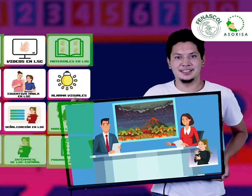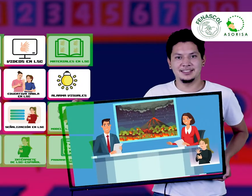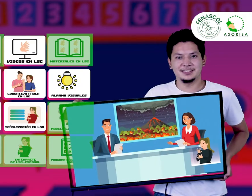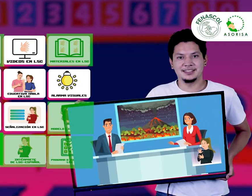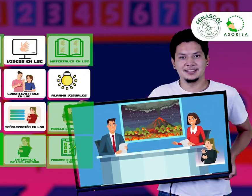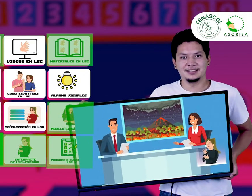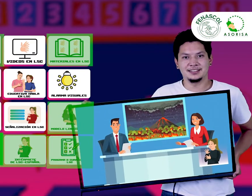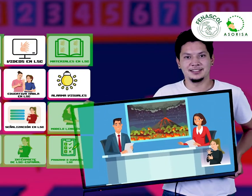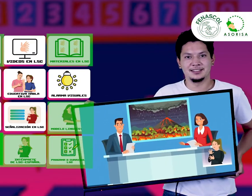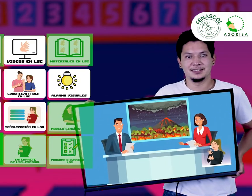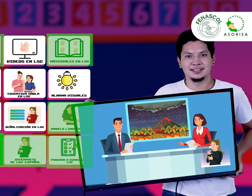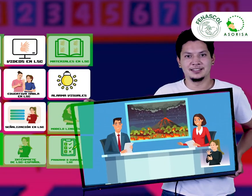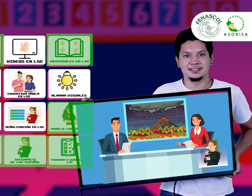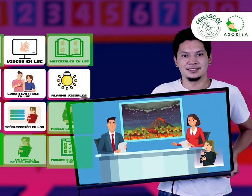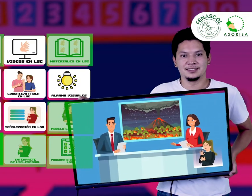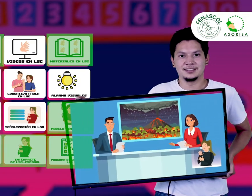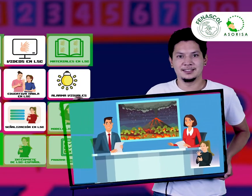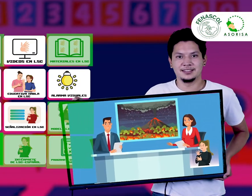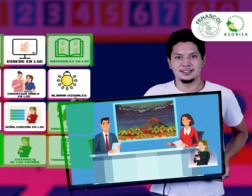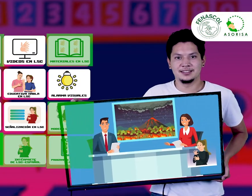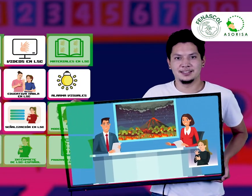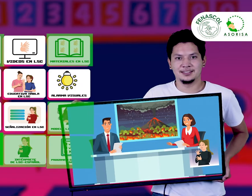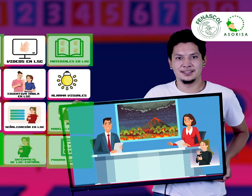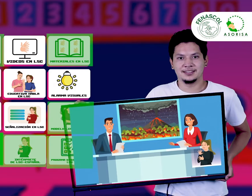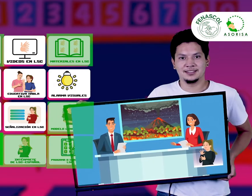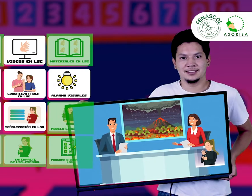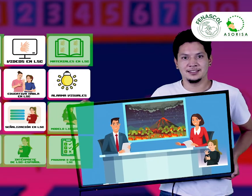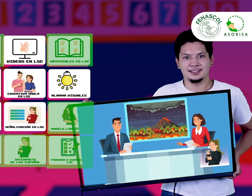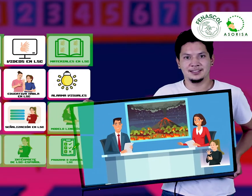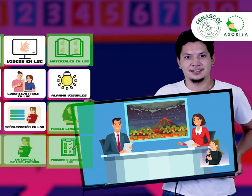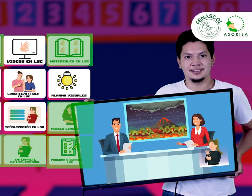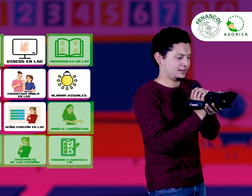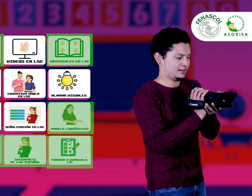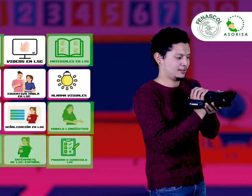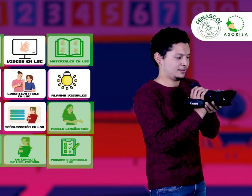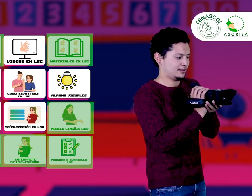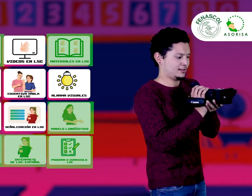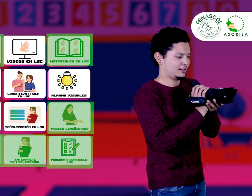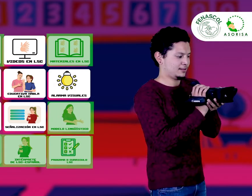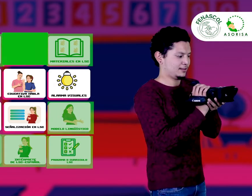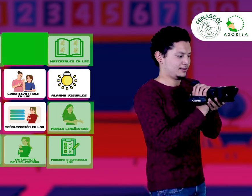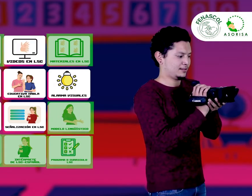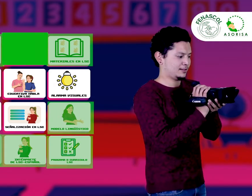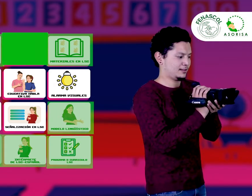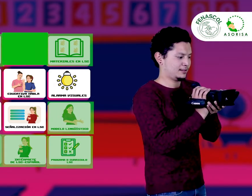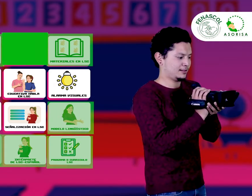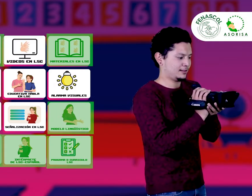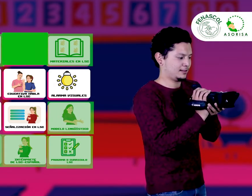Televisión para mostrar la lengua de señas. Videos en lengua de señas.